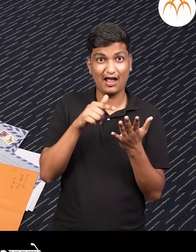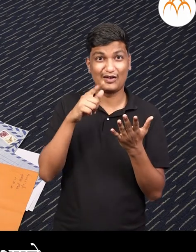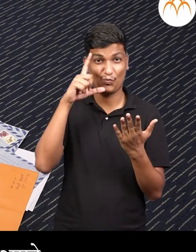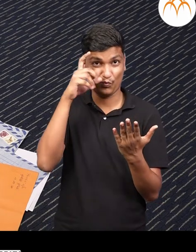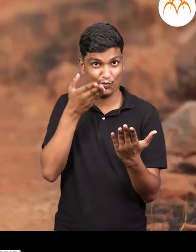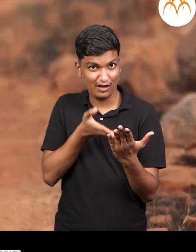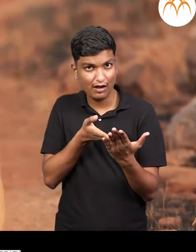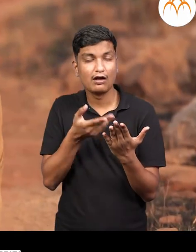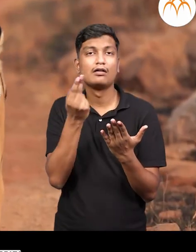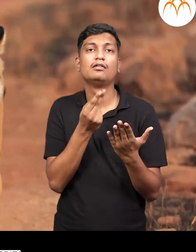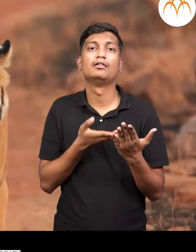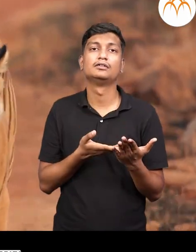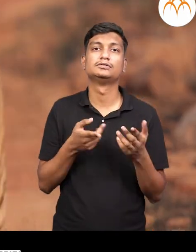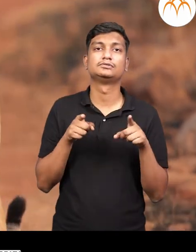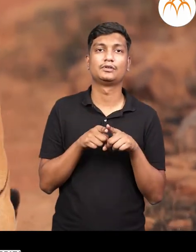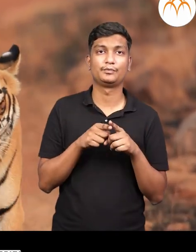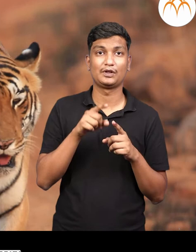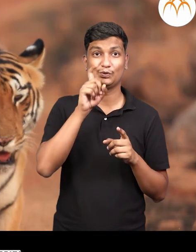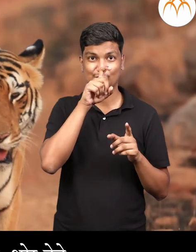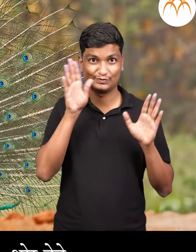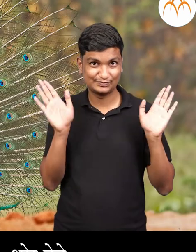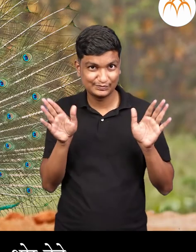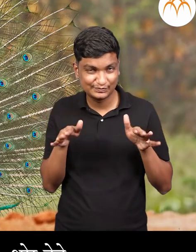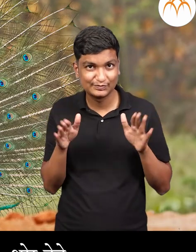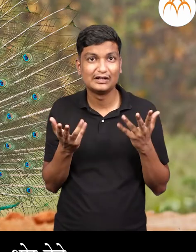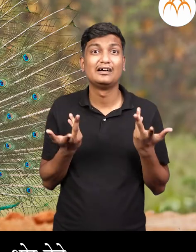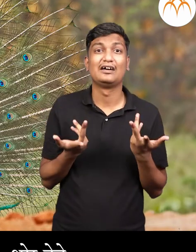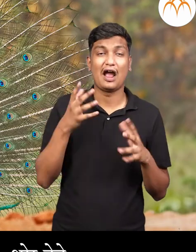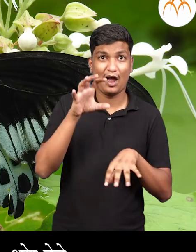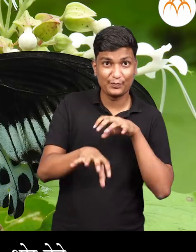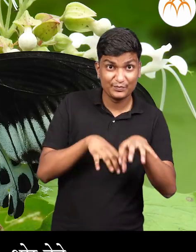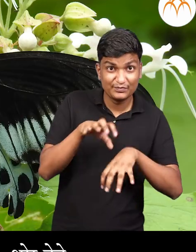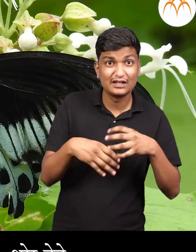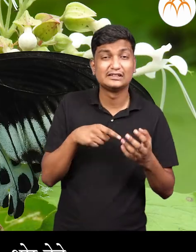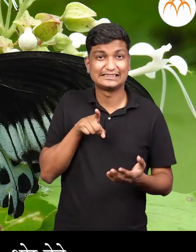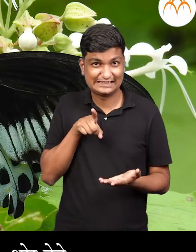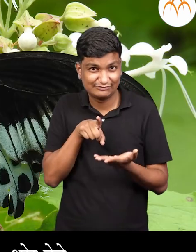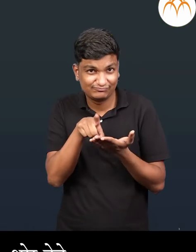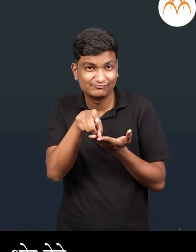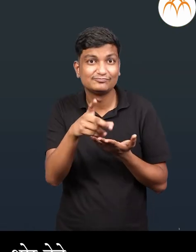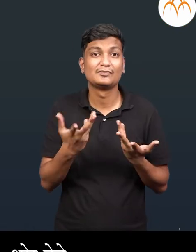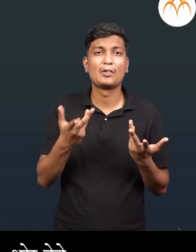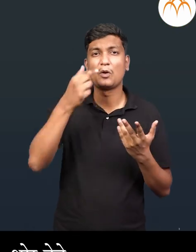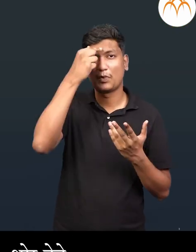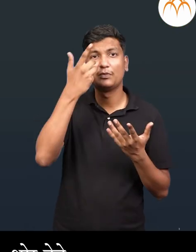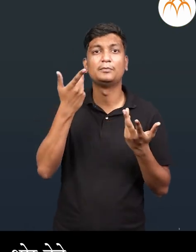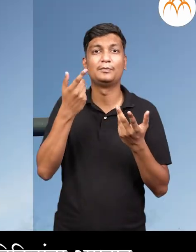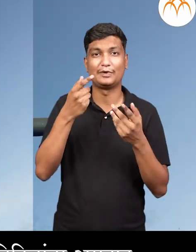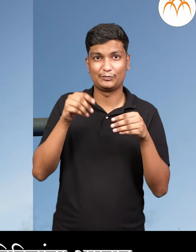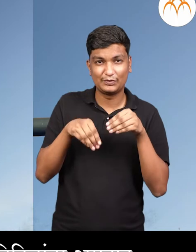उधारनार्थ राष्ट्रिय पशू, राष्ट्रिय पक्षी, राष्ट्रिय कीटक, थोर नेते,